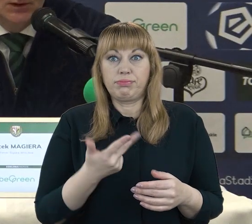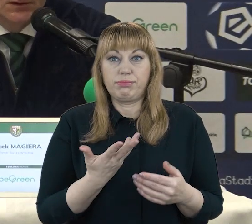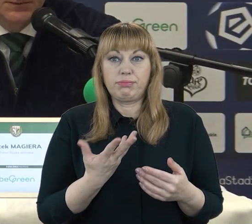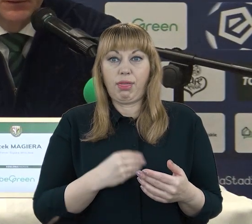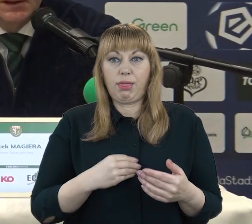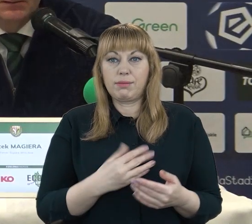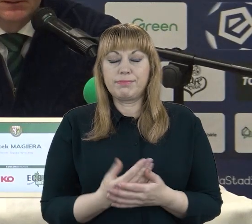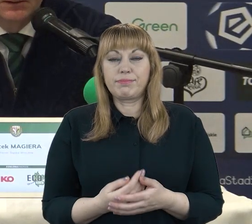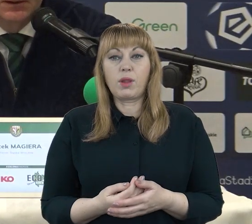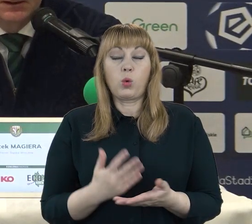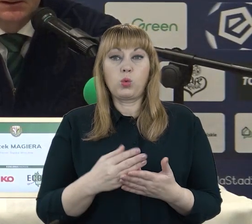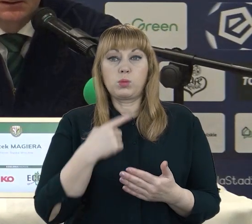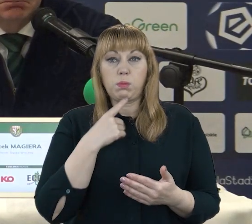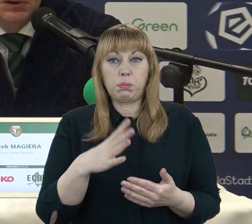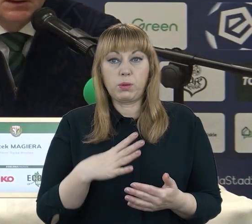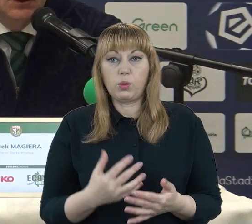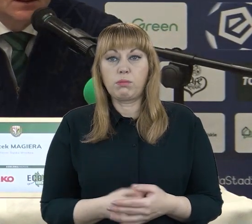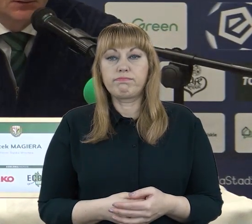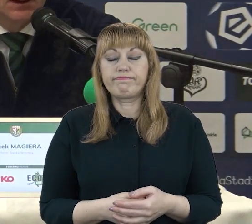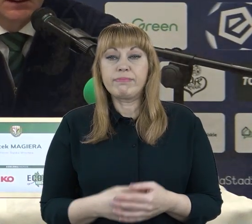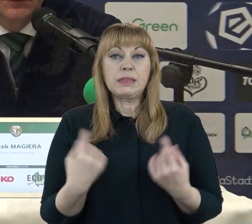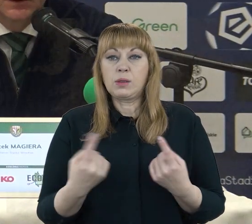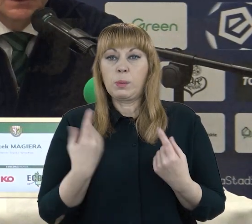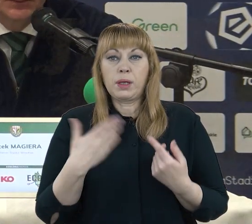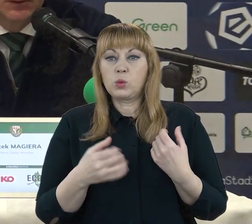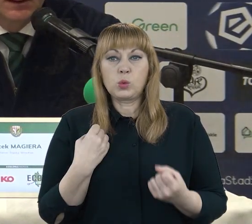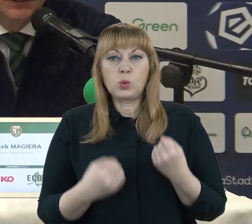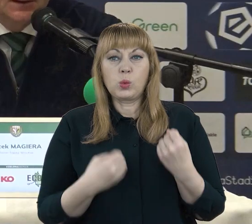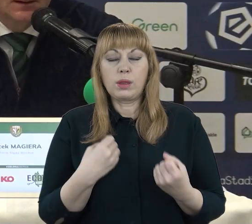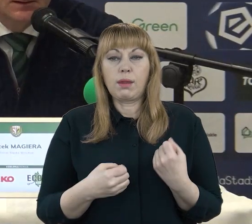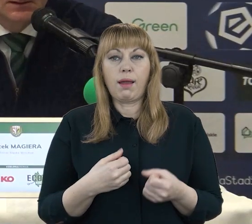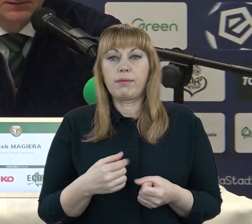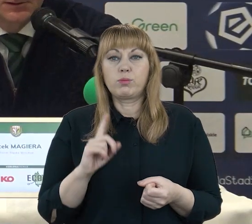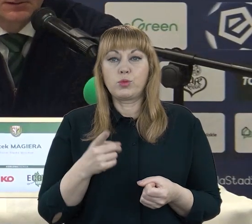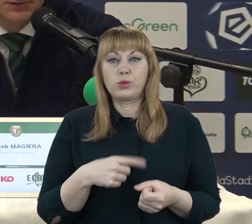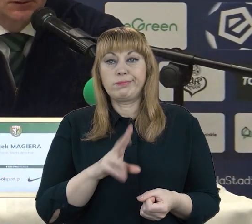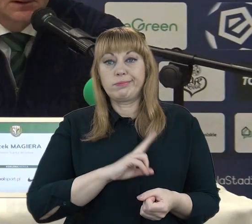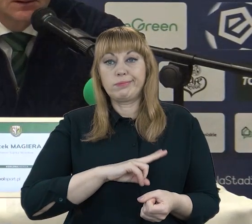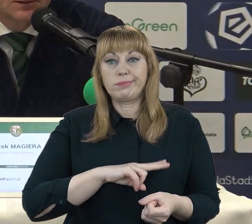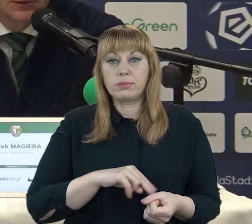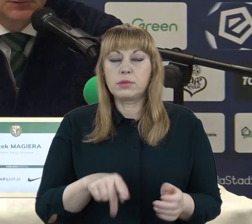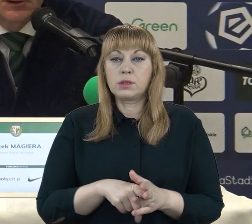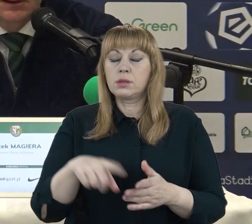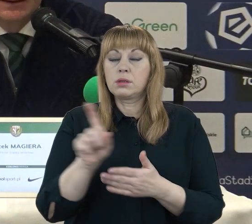To, co powiedziałem, tutaj to jest sytuacja trudna. Na pewno lekcja pokory dla wszystkich, jeżeli chodzi o Śląsk, jeżeli chodzi o drużynę.